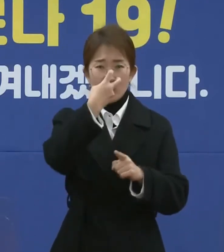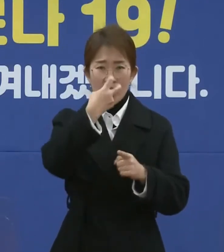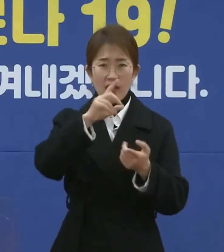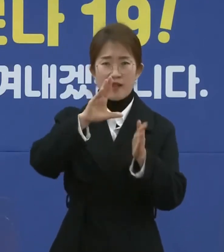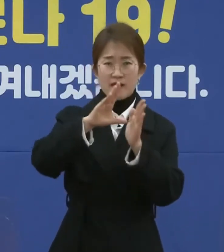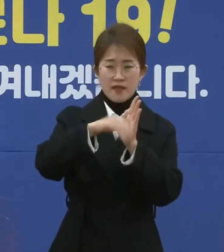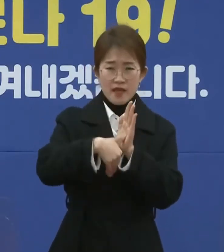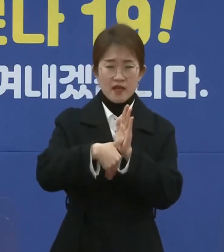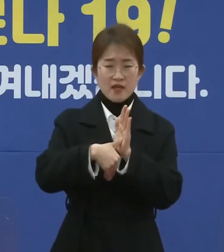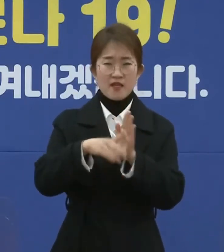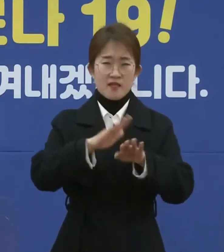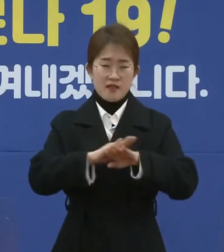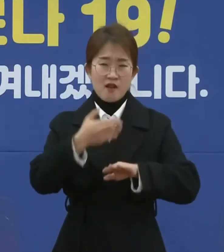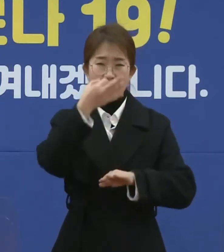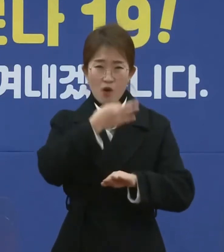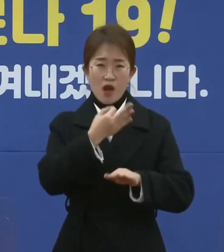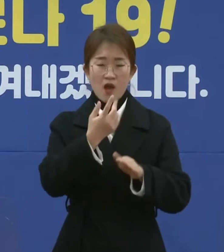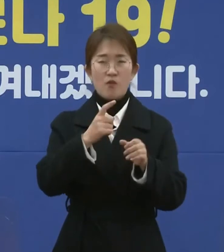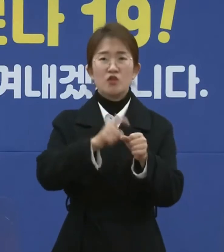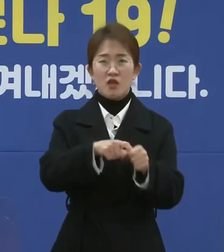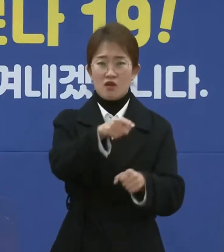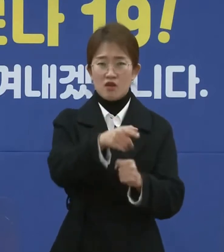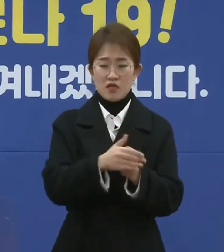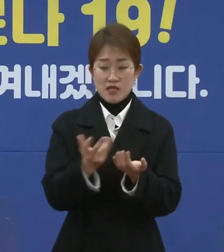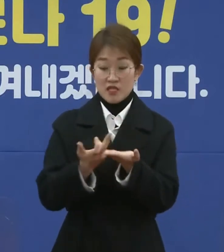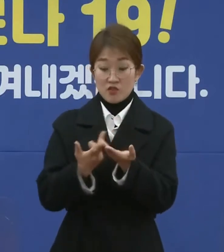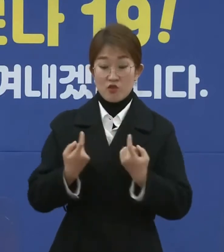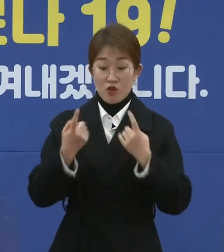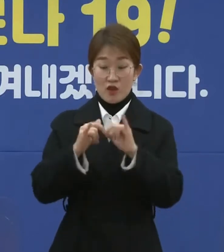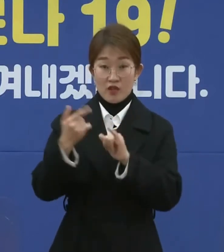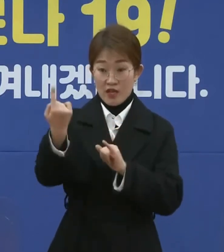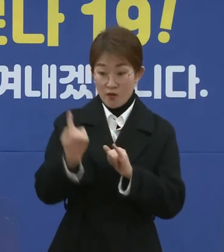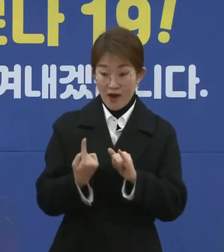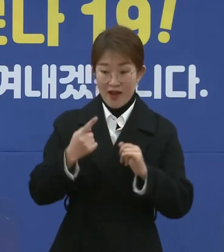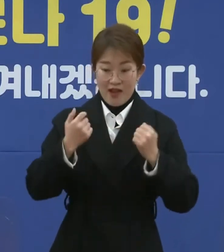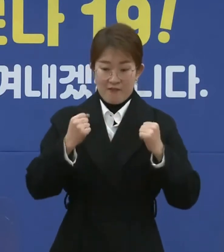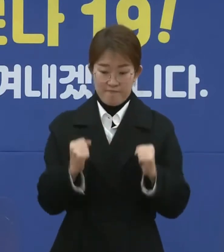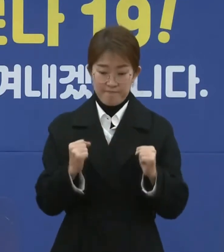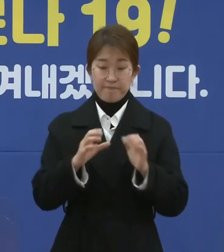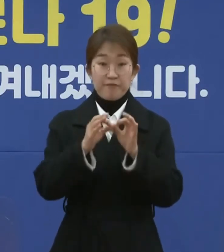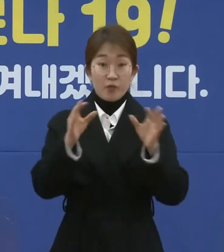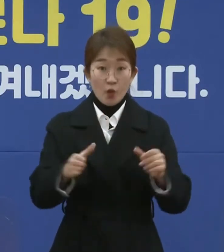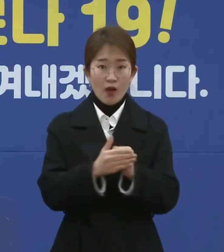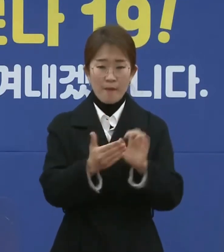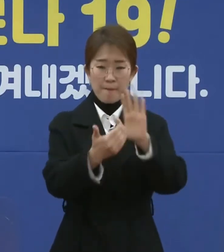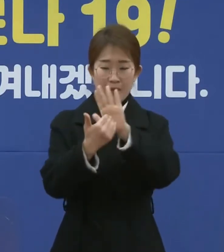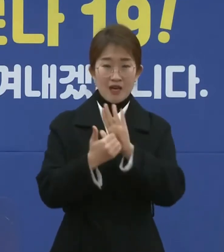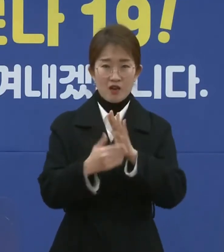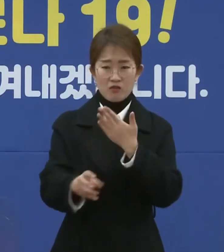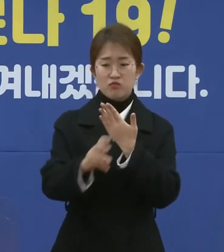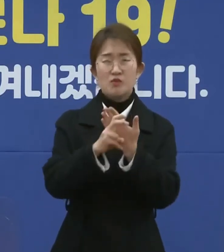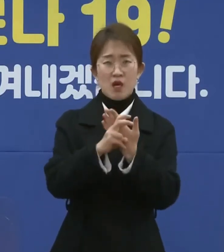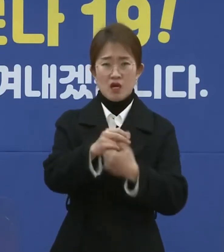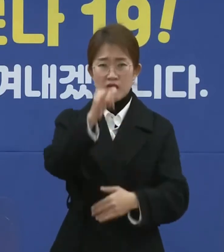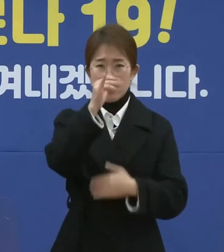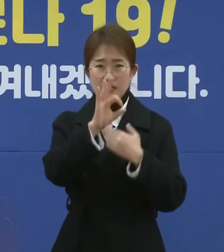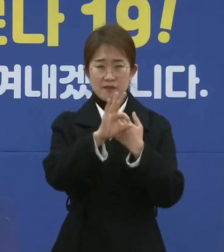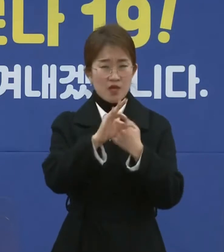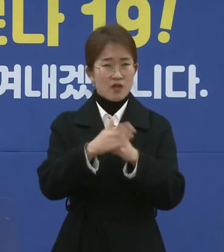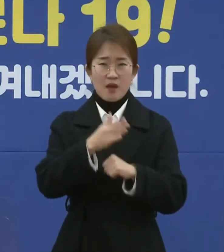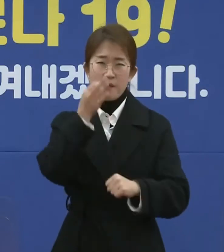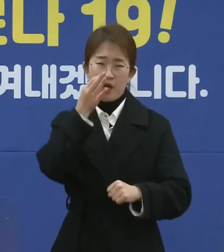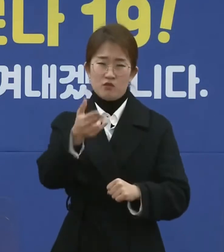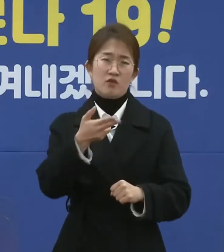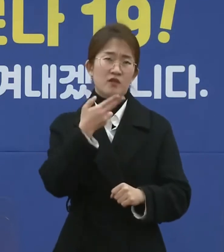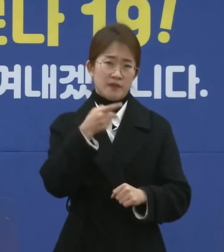조치입니다. 입도객이 제주에 머무르는 동안 주요 방역수칙을 위반할 경우에는 무관용 원칙에